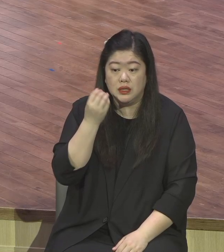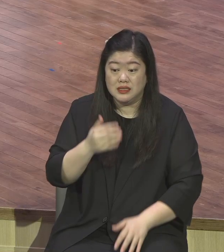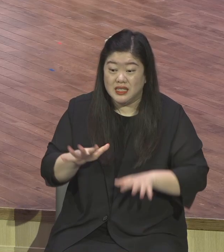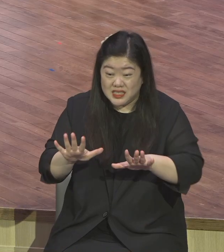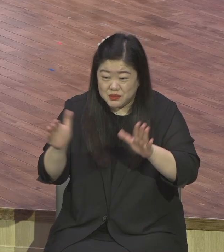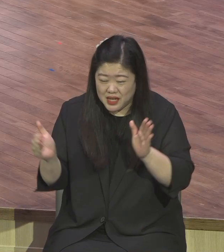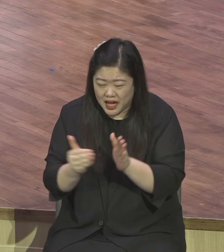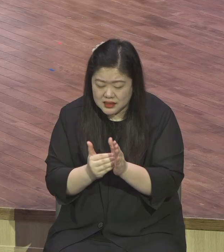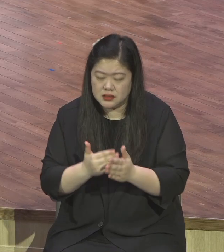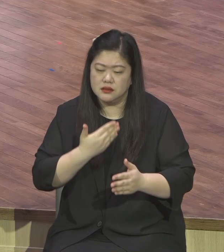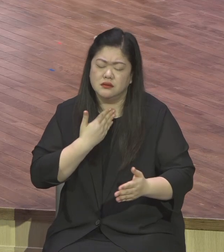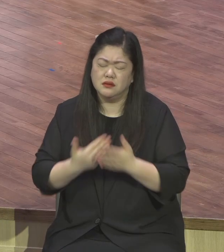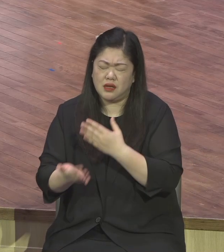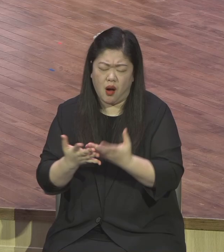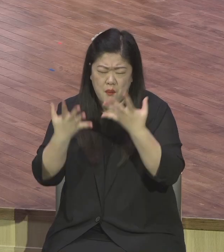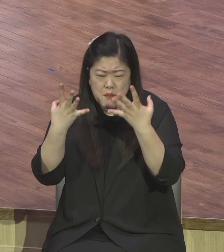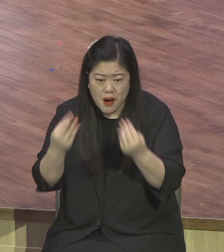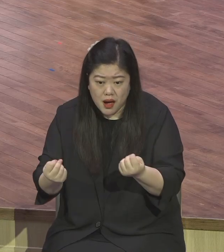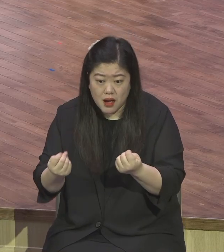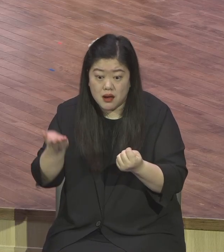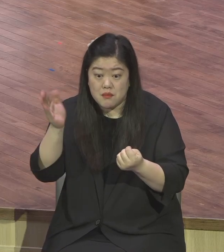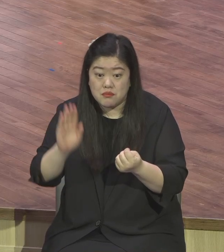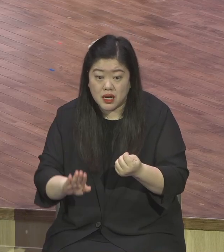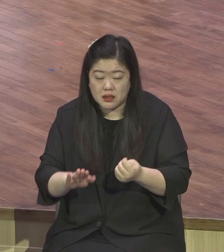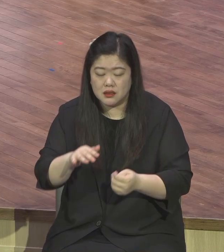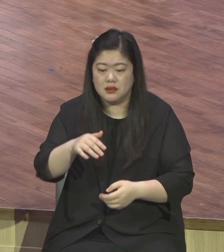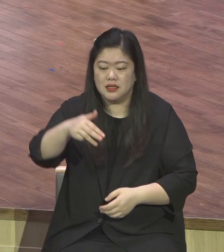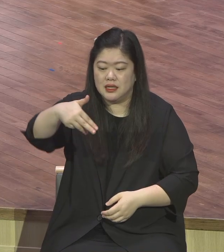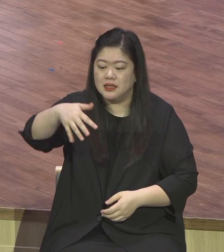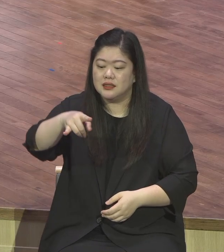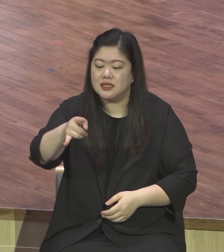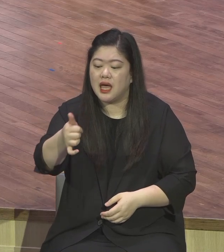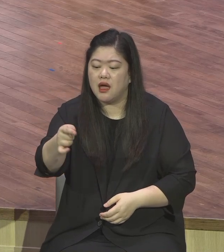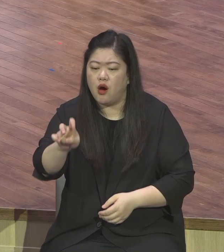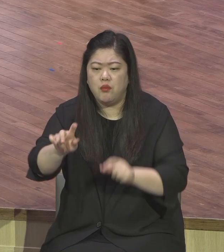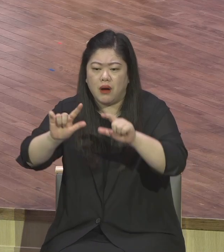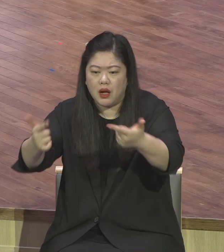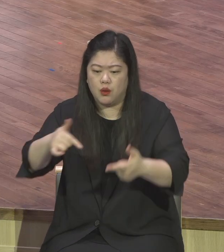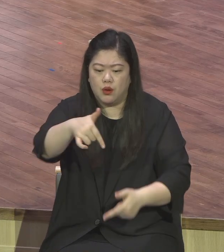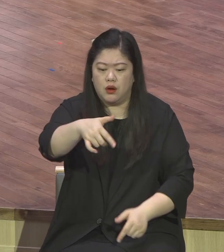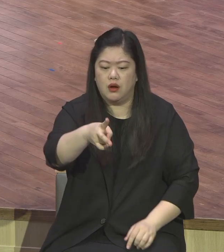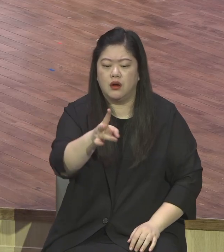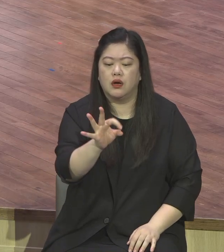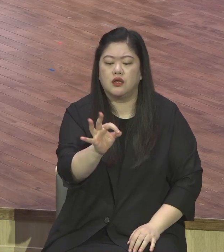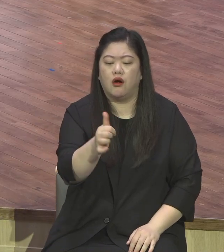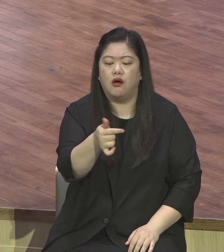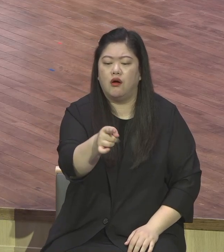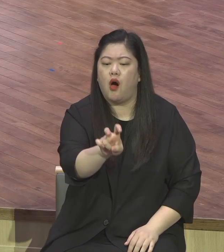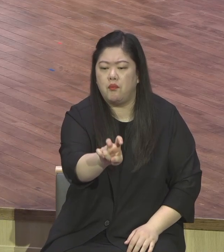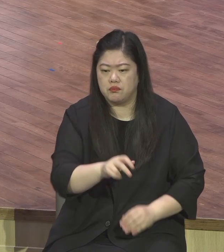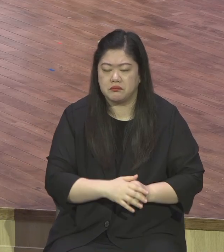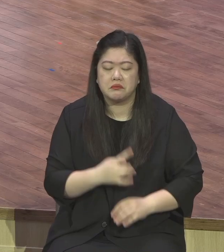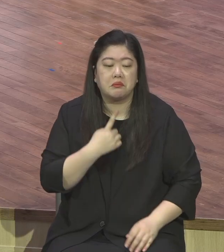그래서 예수님 주위에 있으면서 예수님 말씀을 듣고 예수님의 이